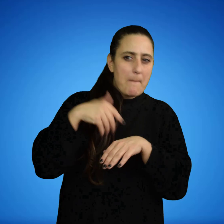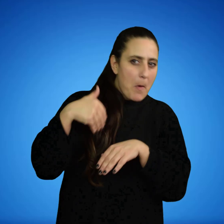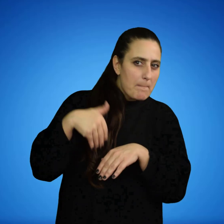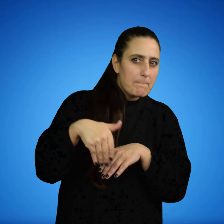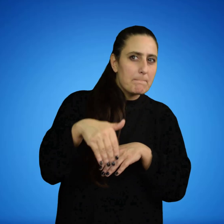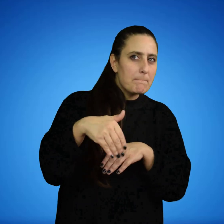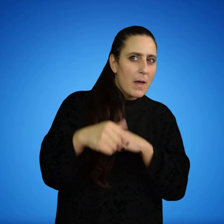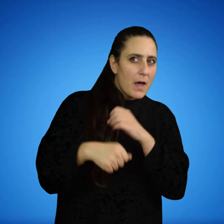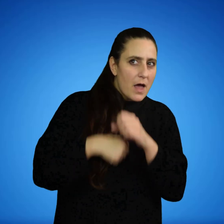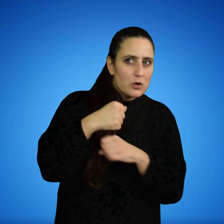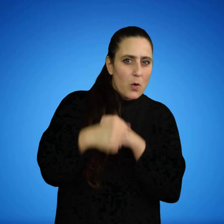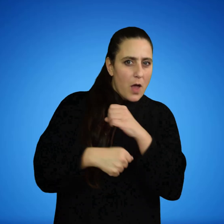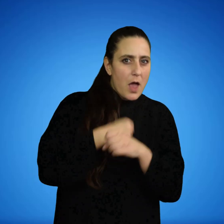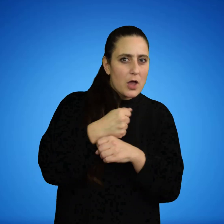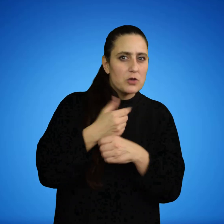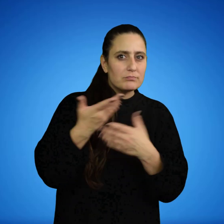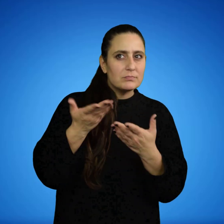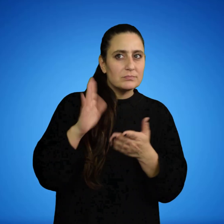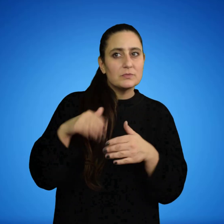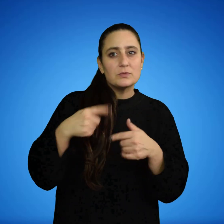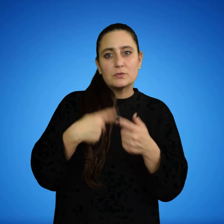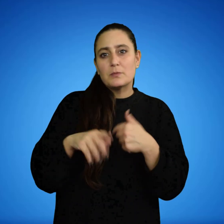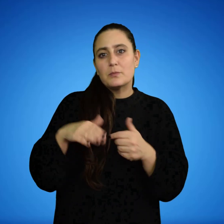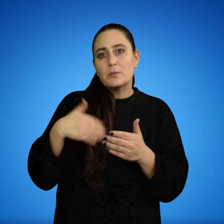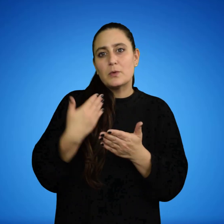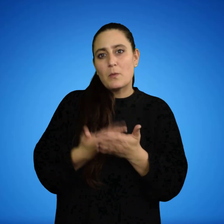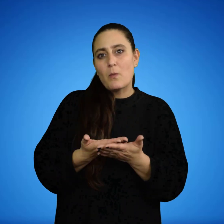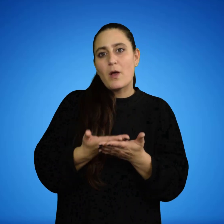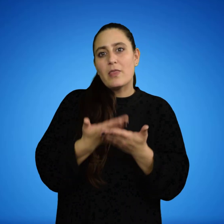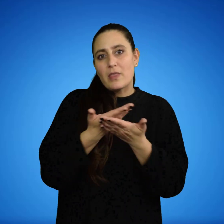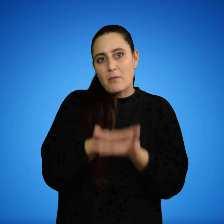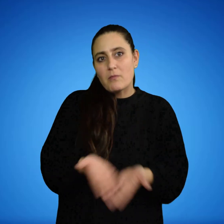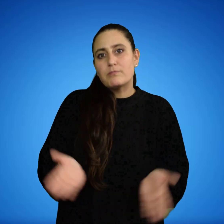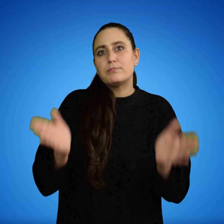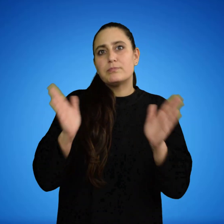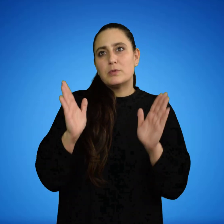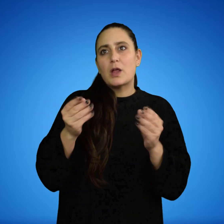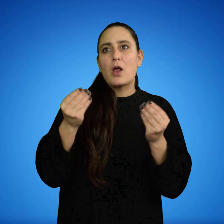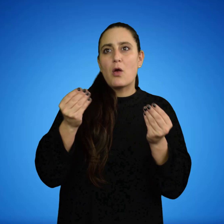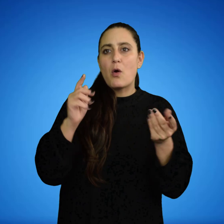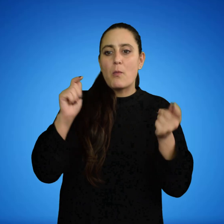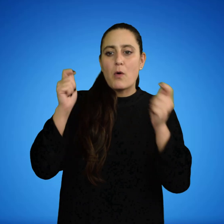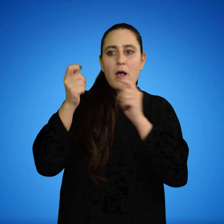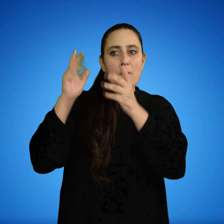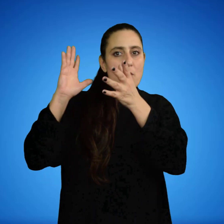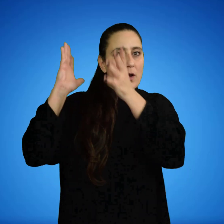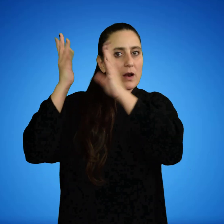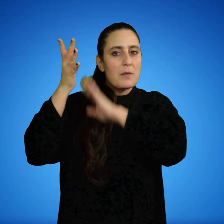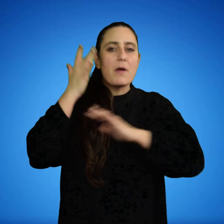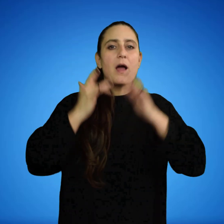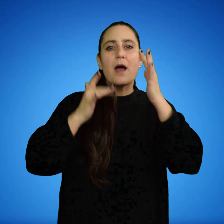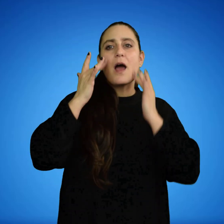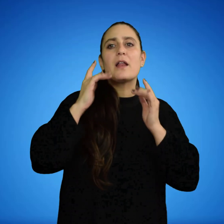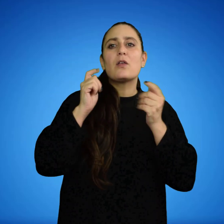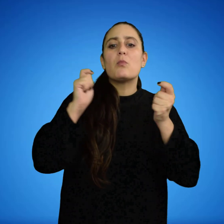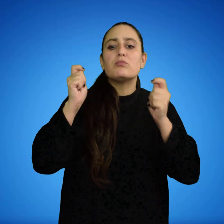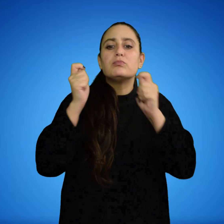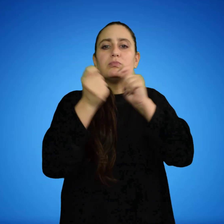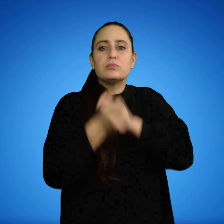Y acá irrumpe con la propuesta de crear un indicador de afectación del cambio climático en el arte, proponiendo